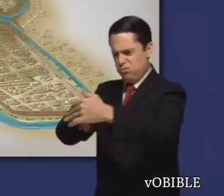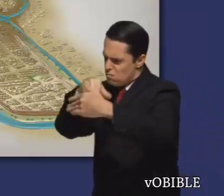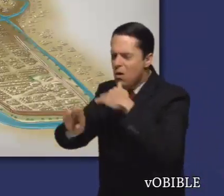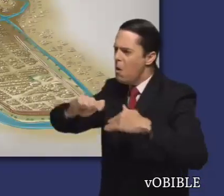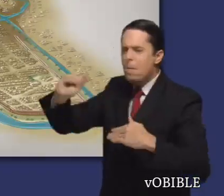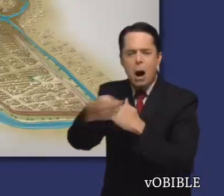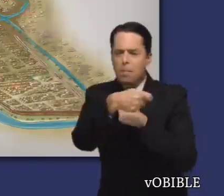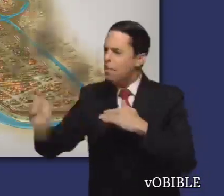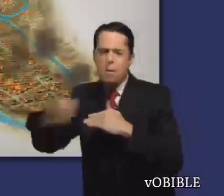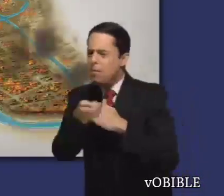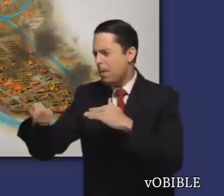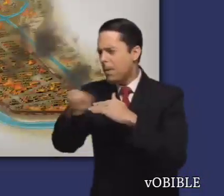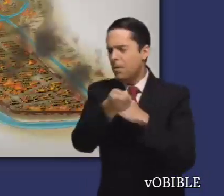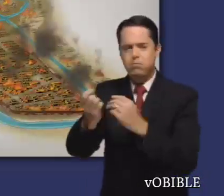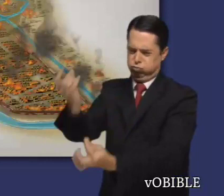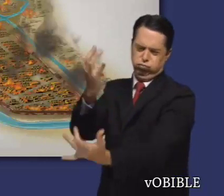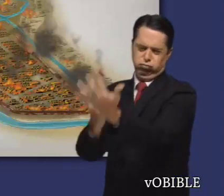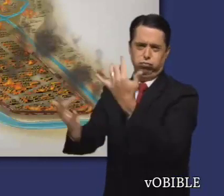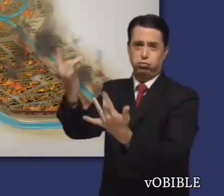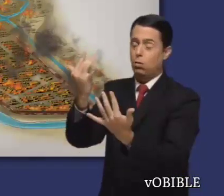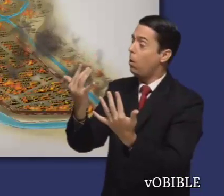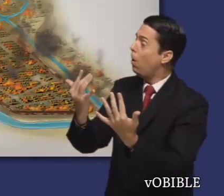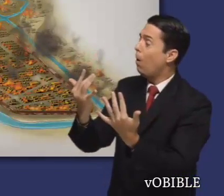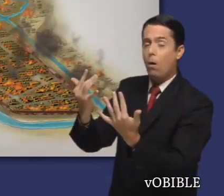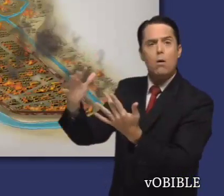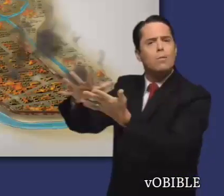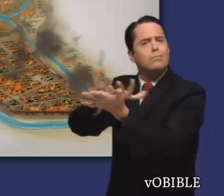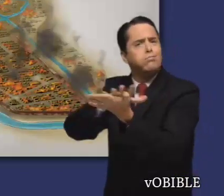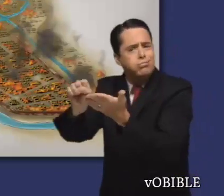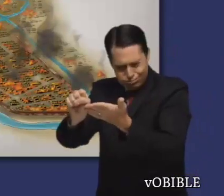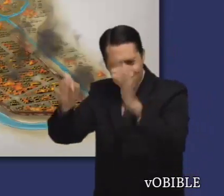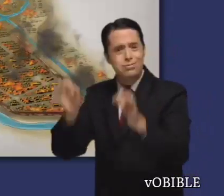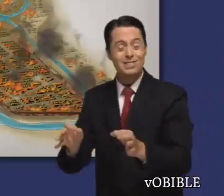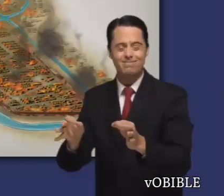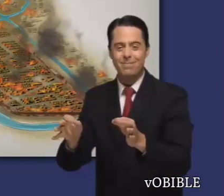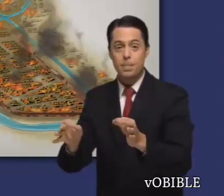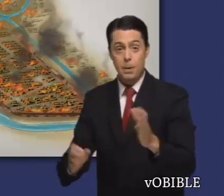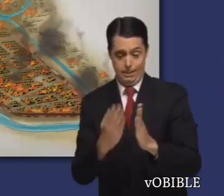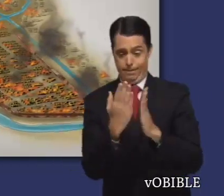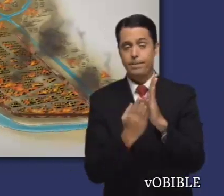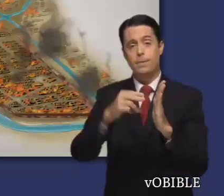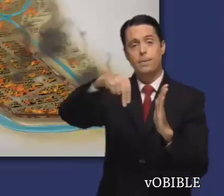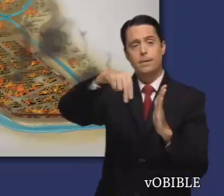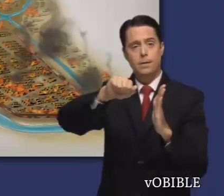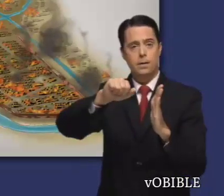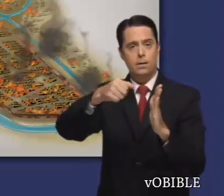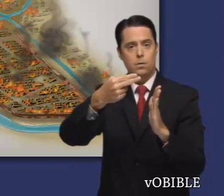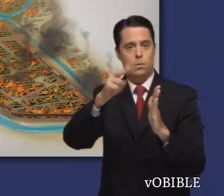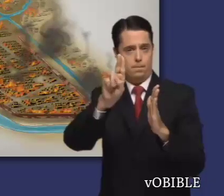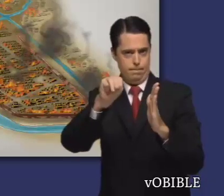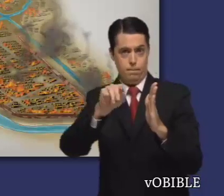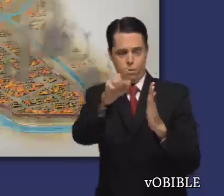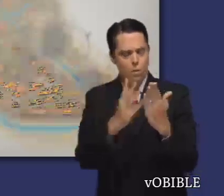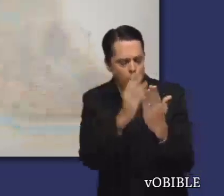Nínive, conquistaran la ciudad y la destruyeran. Lo que Jehová anunció mediante Nahum, se cumplió al pie de la letra.